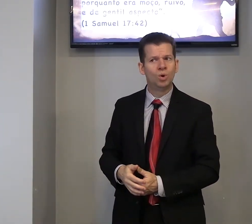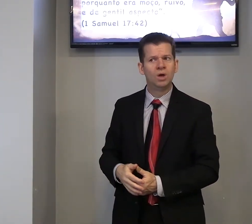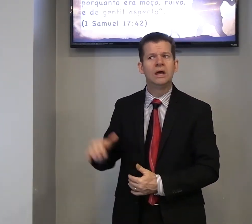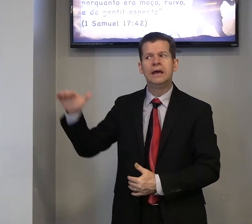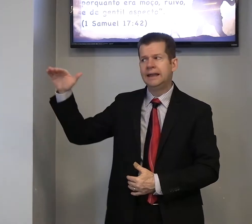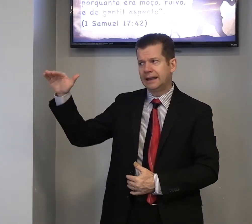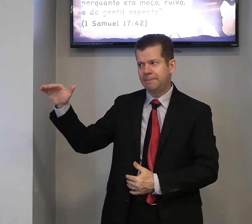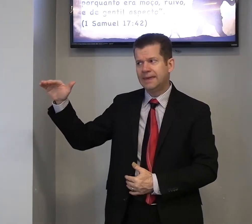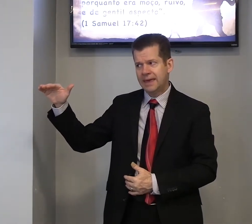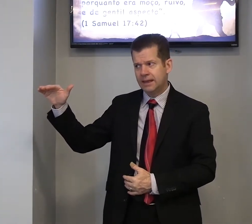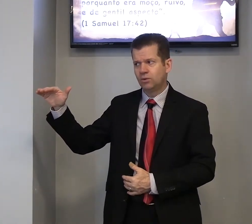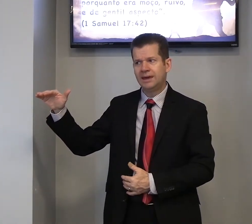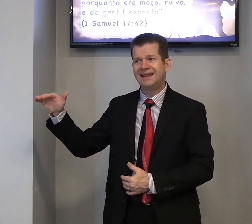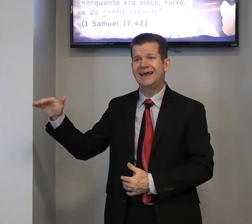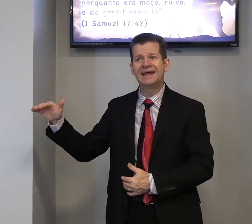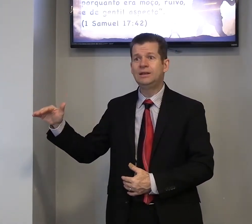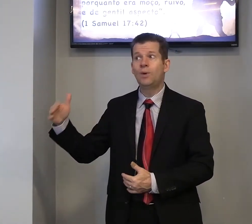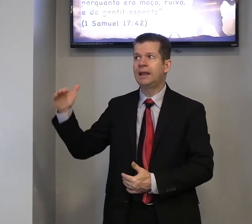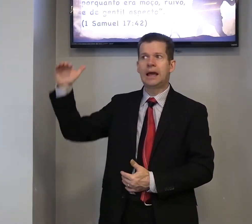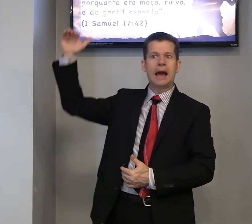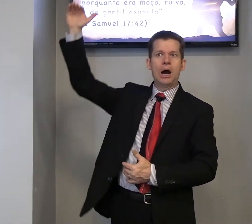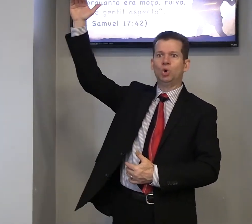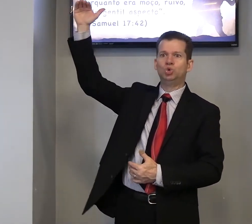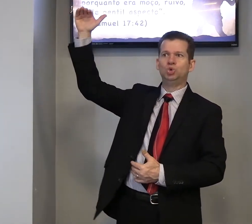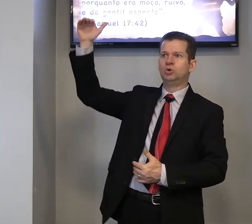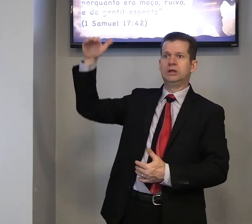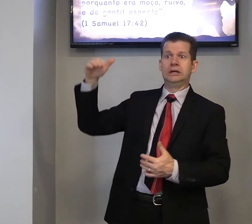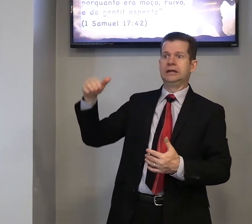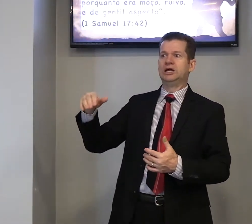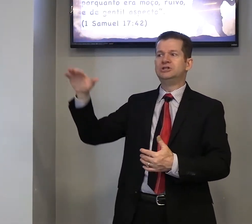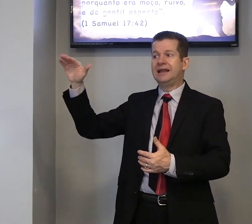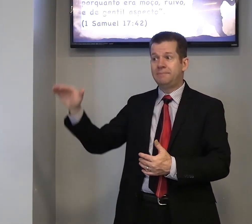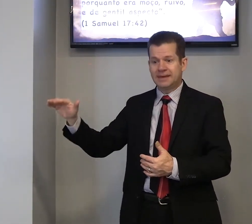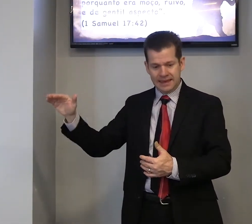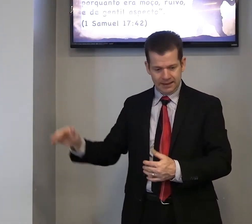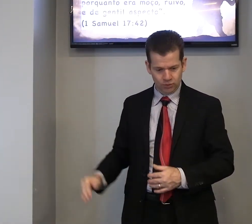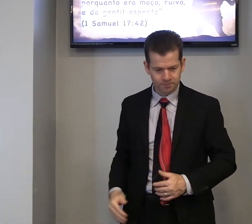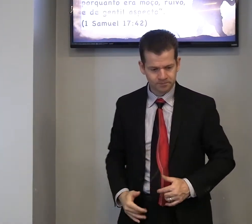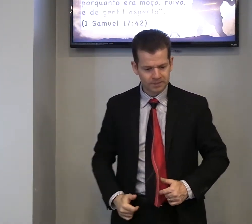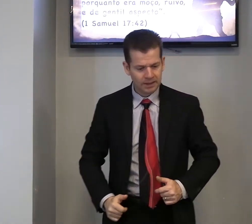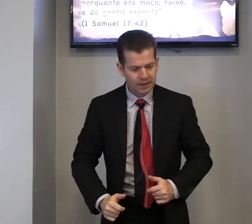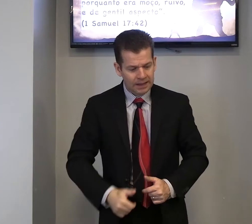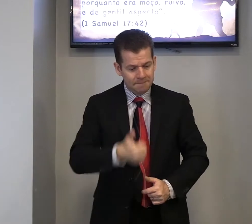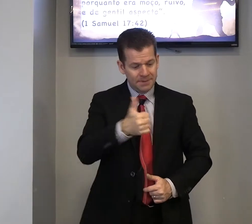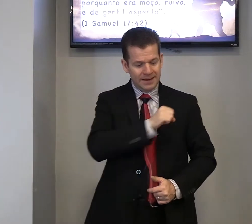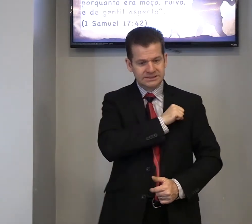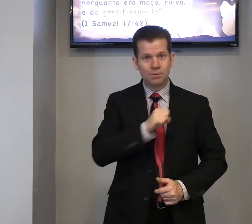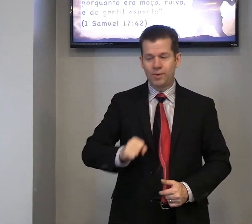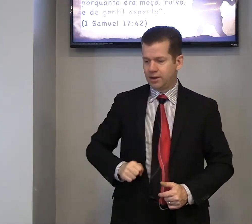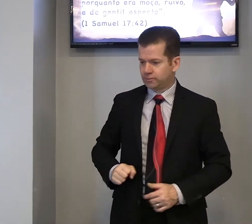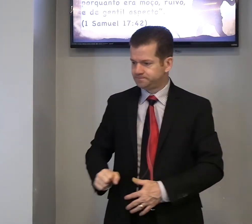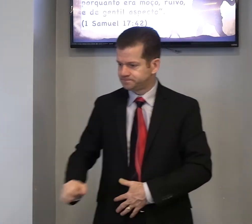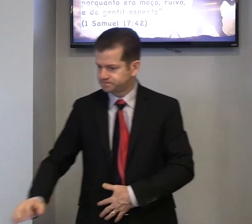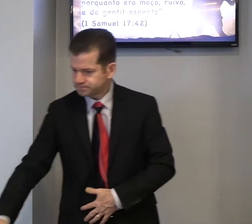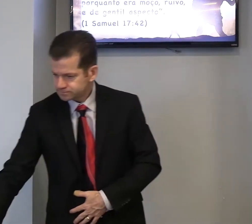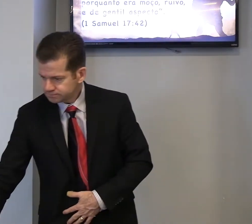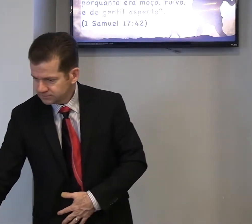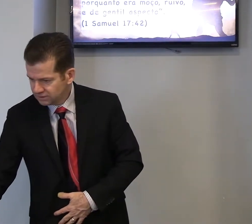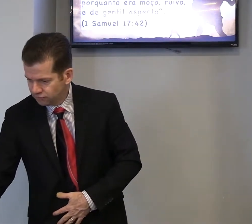Ele era pequeno, ele não era alto, grande, ele era pequeno. Primeiro Samuel, eu